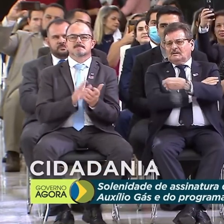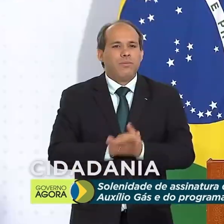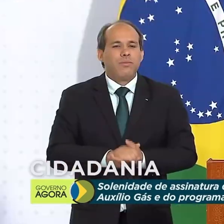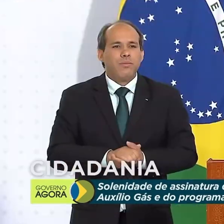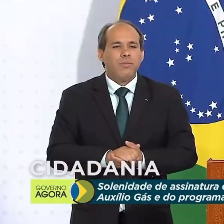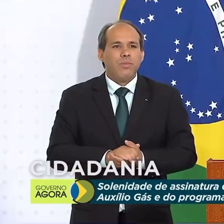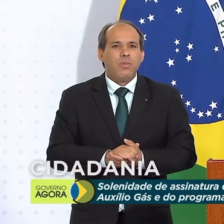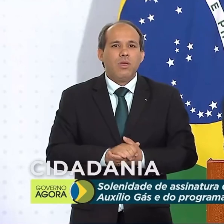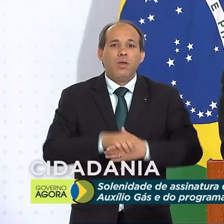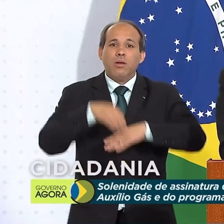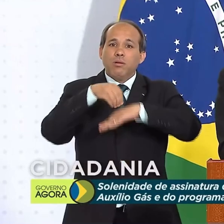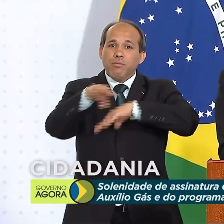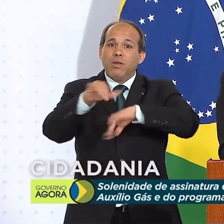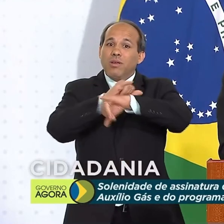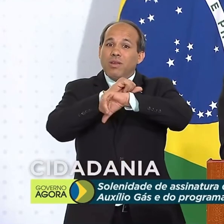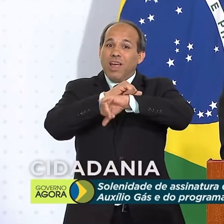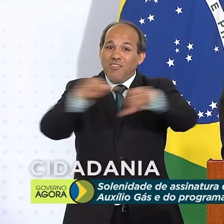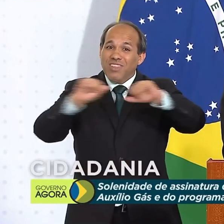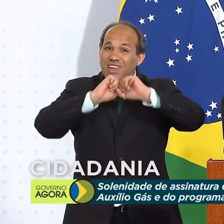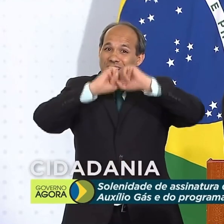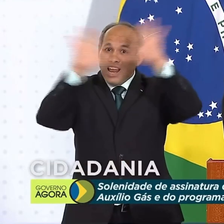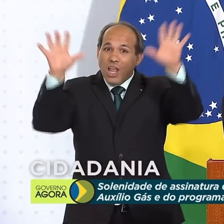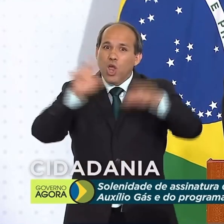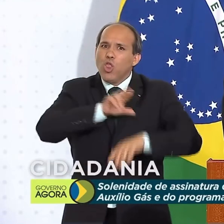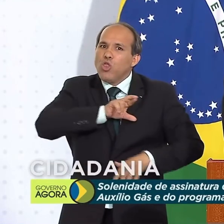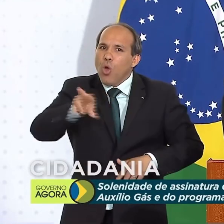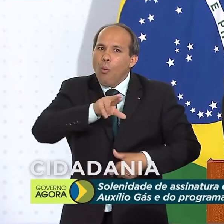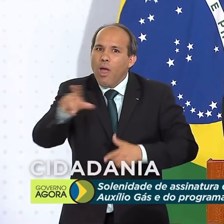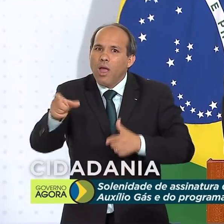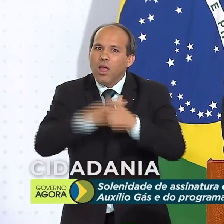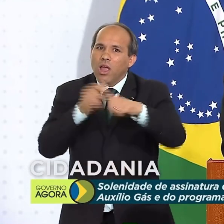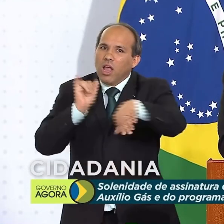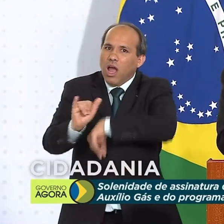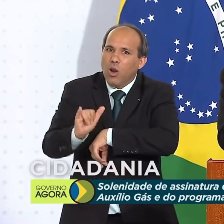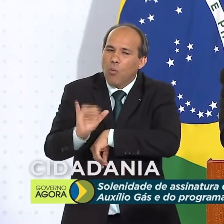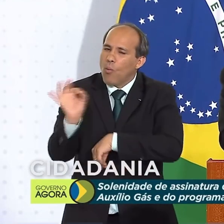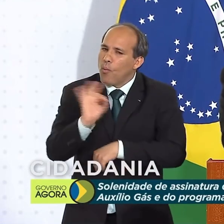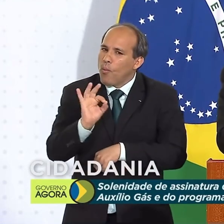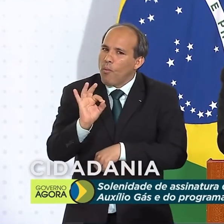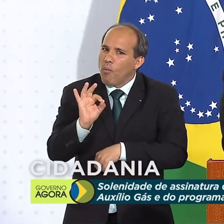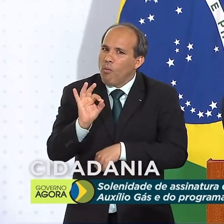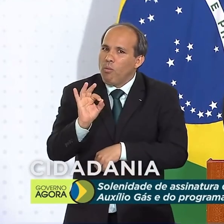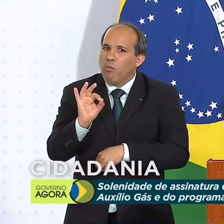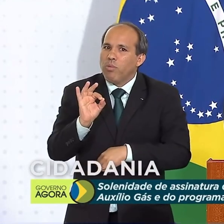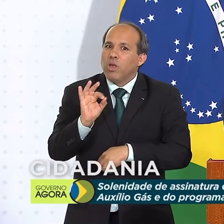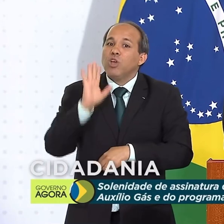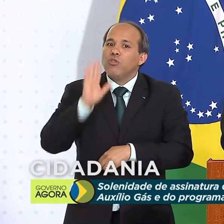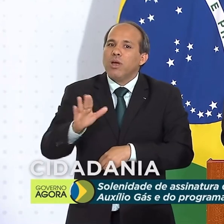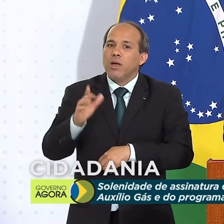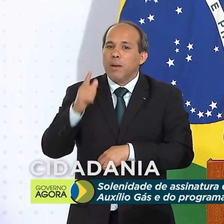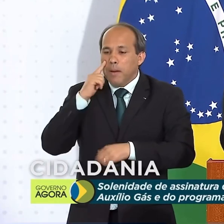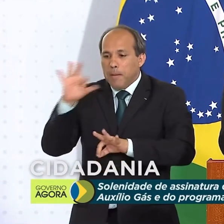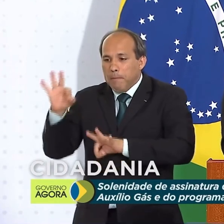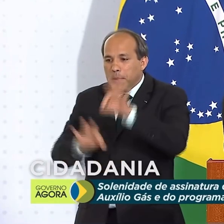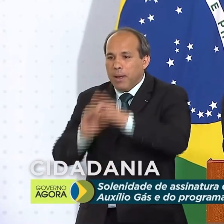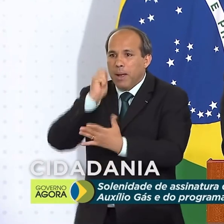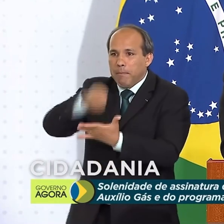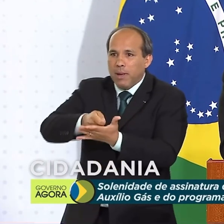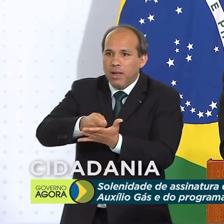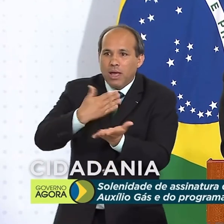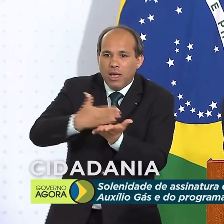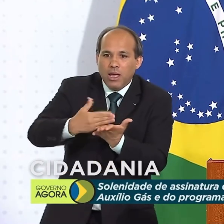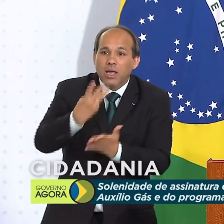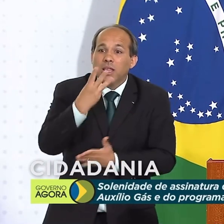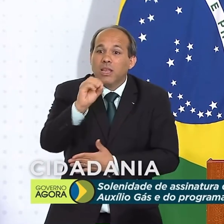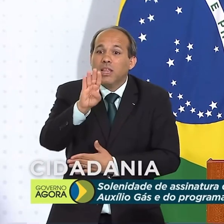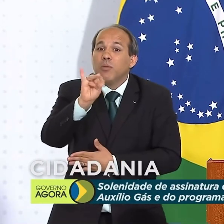Deixo bem claro, não a PEC do Calote. Nós estávamos previstos pagar na casa nos 30